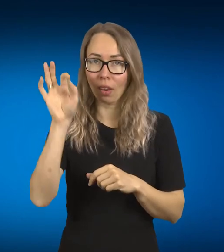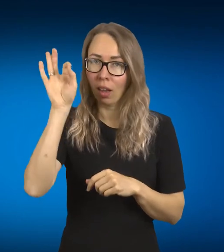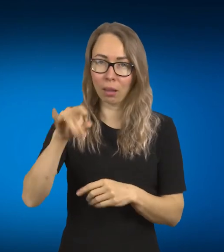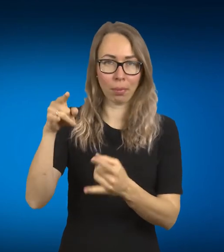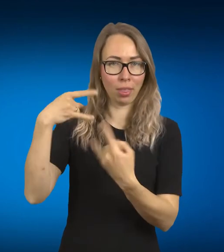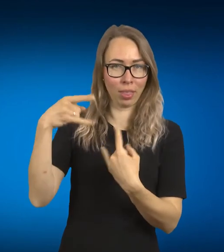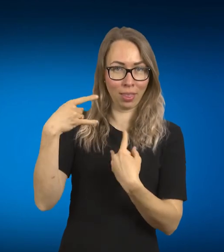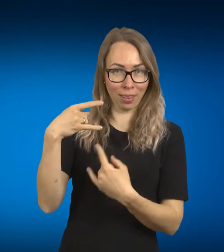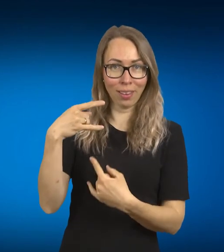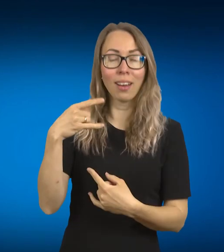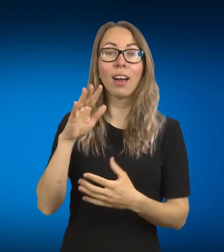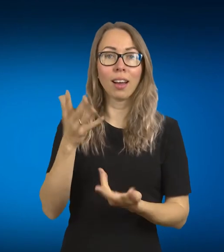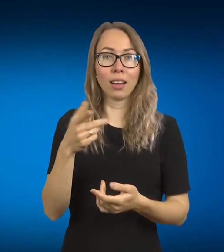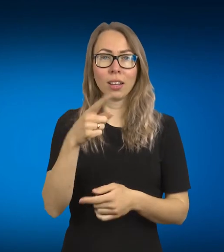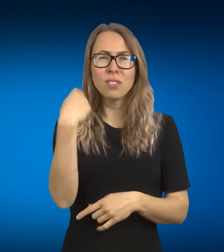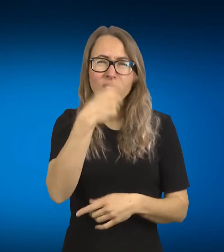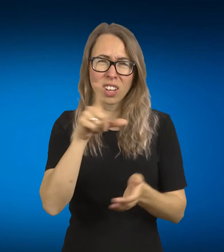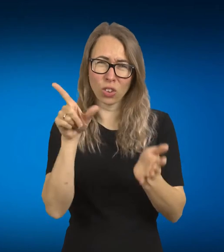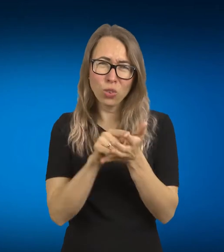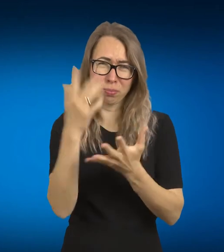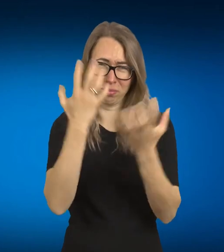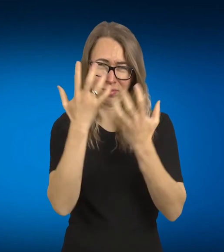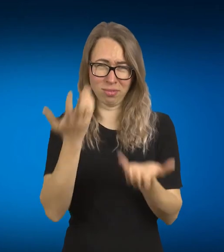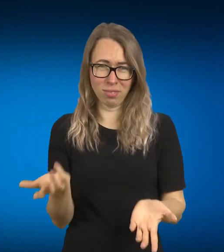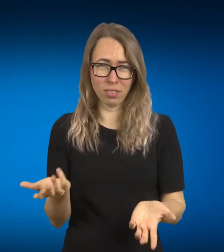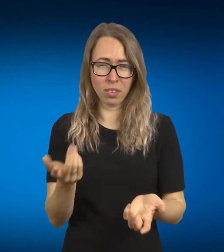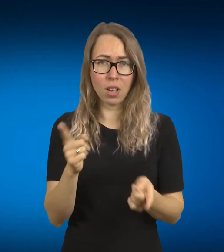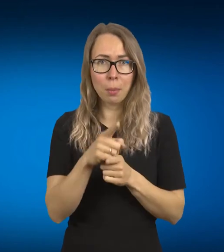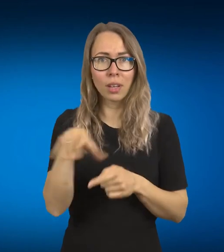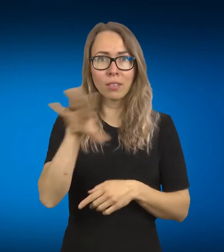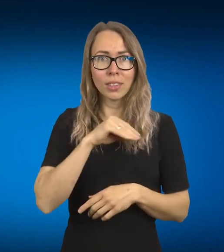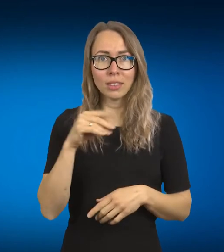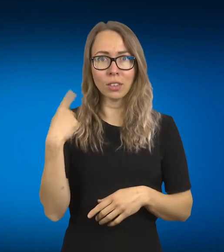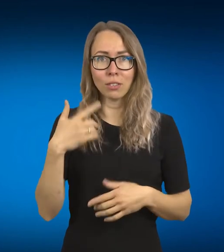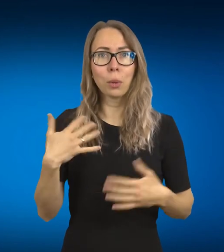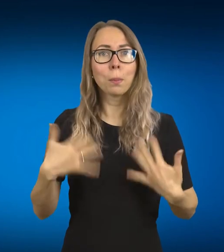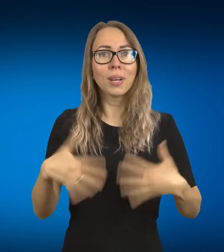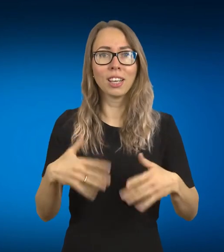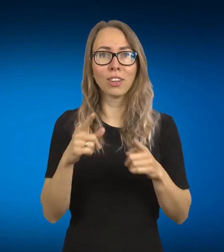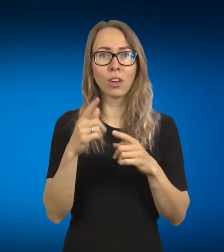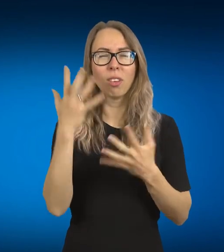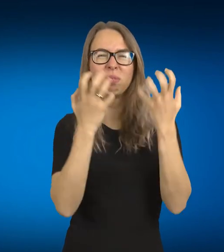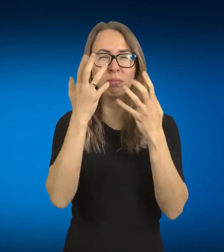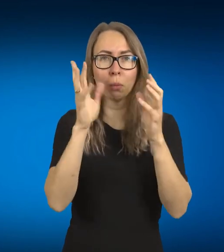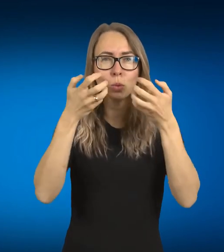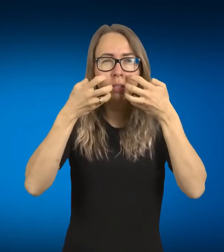pramankštinki tos veidus, nu, nebijokit tą emociją, mes jau ten, tai čia aukšliu atsiras. Veido joga. Tiesiog tikrai,